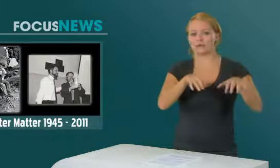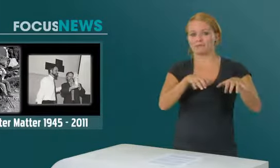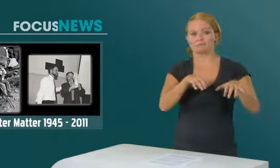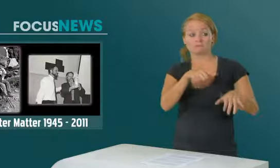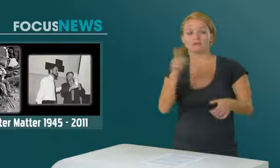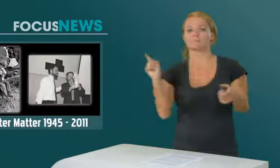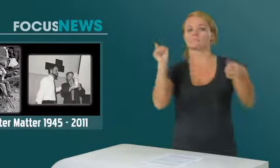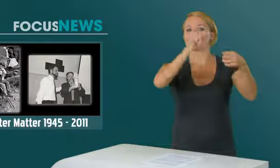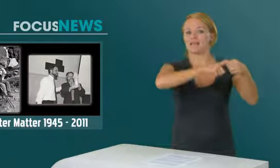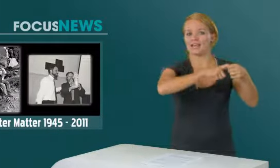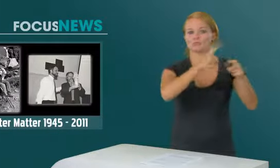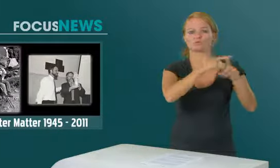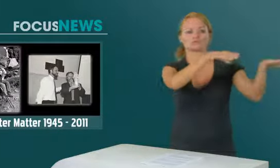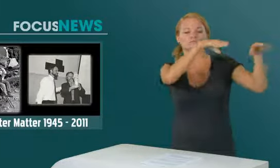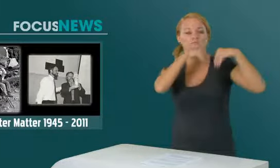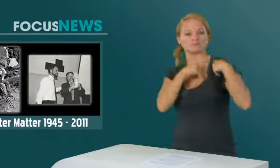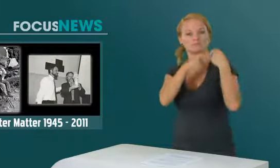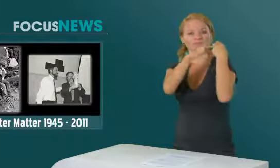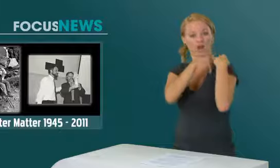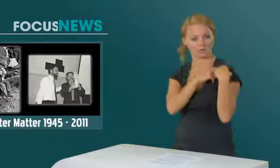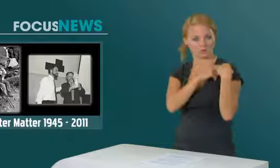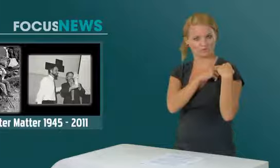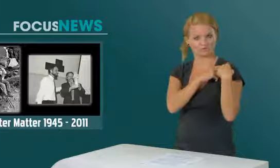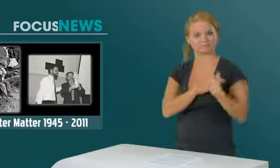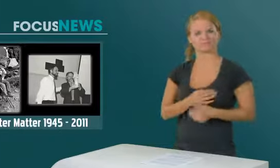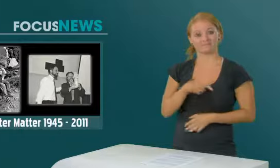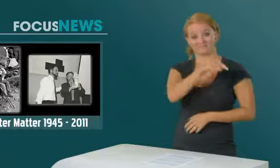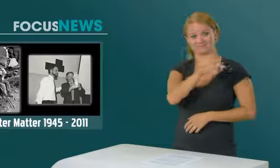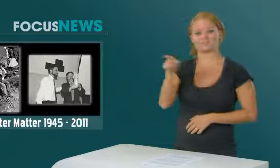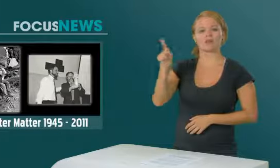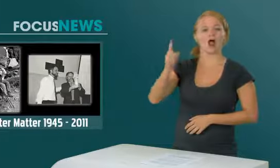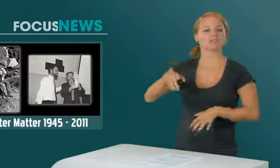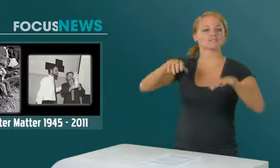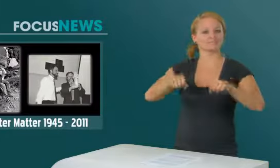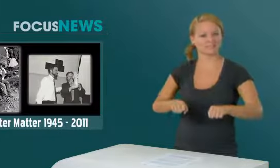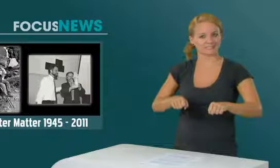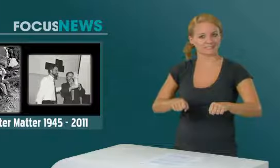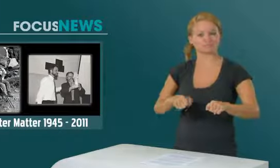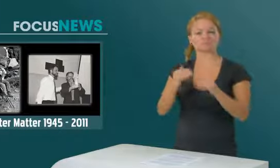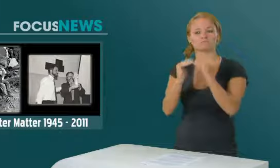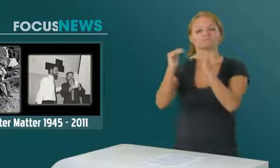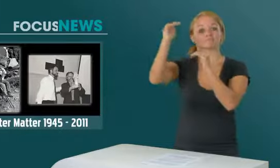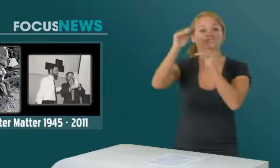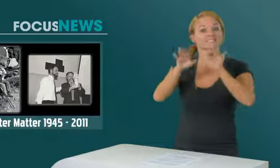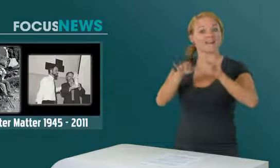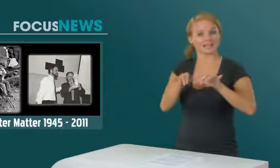-Sportclub Bern und übernahm immer mehr Verantwortung. Zuerst als Beisitzer, dann als